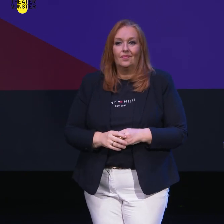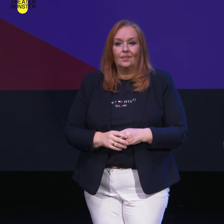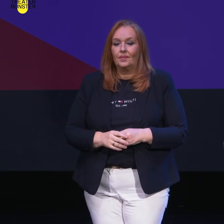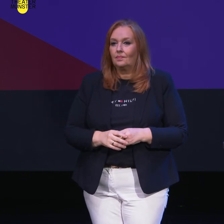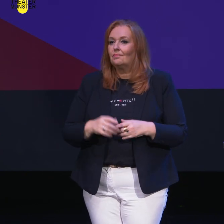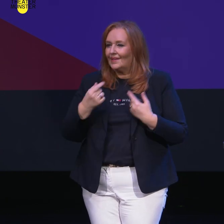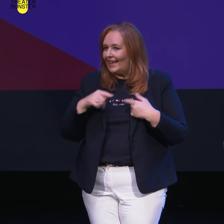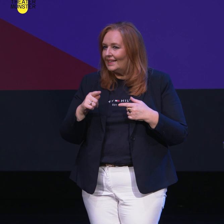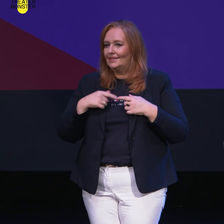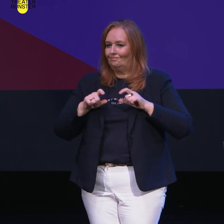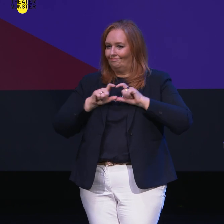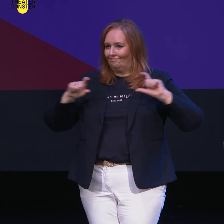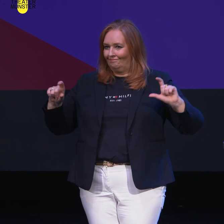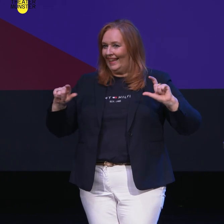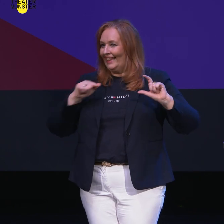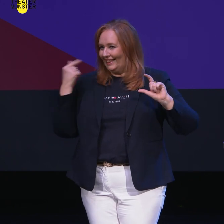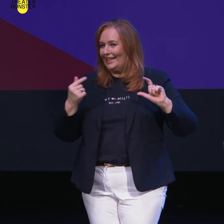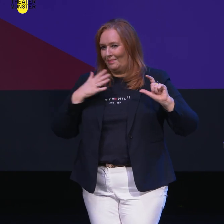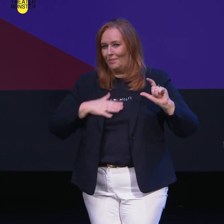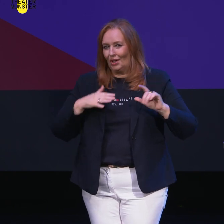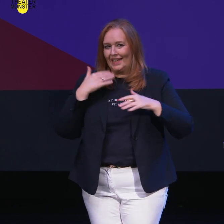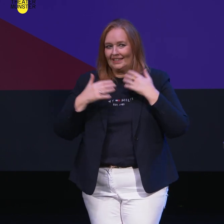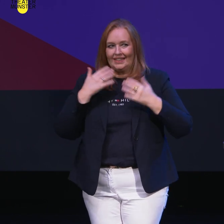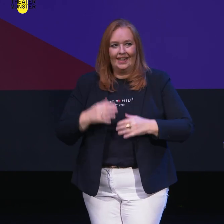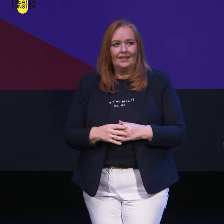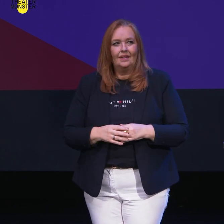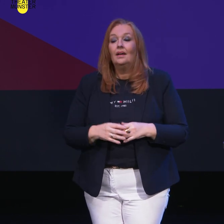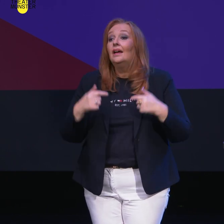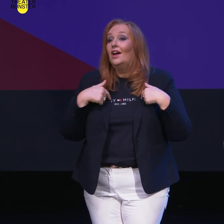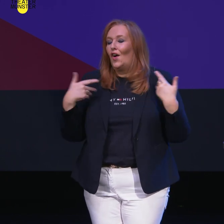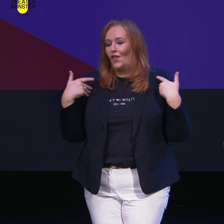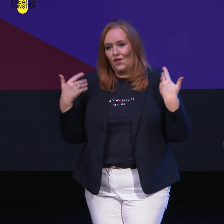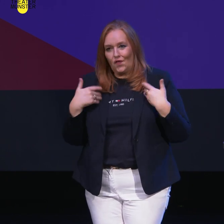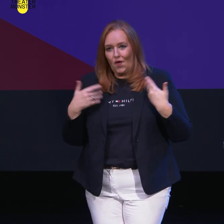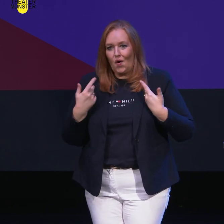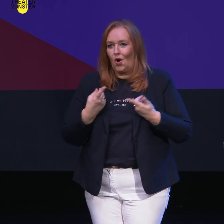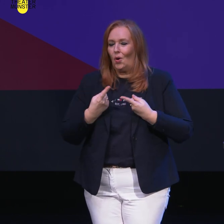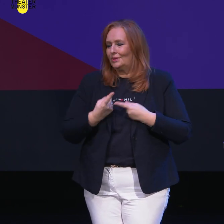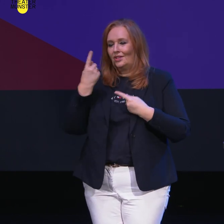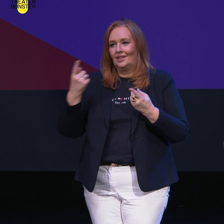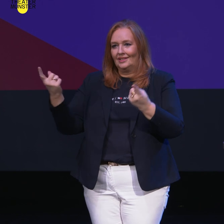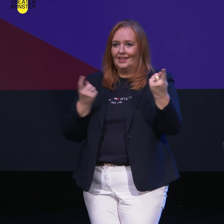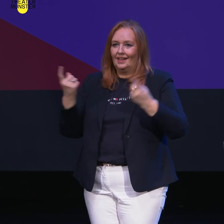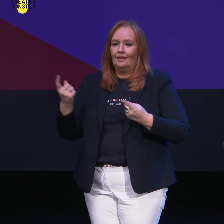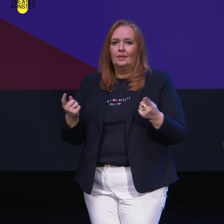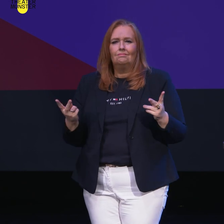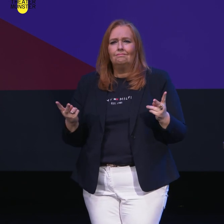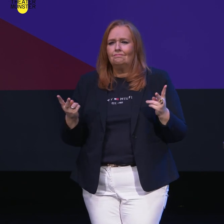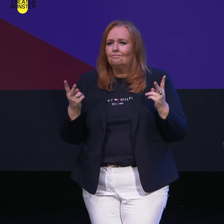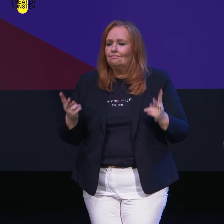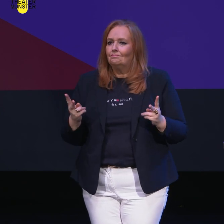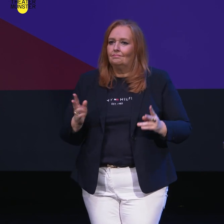Ein paar Worte zum Ensemble und Team möchte ich sagen. Ich freue mich besonders auf Sie und es ist, muss ich sagen, ein richtiges